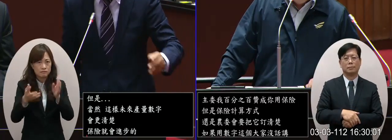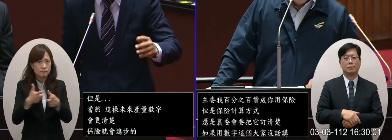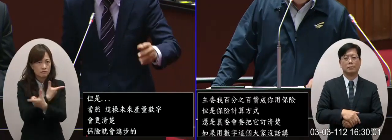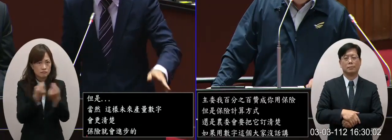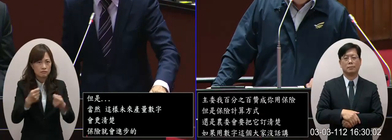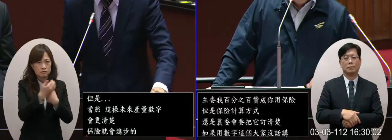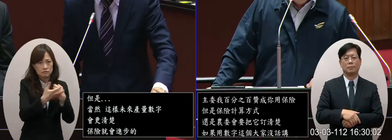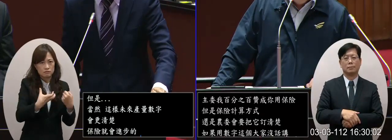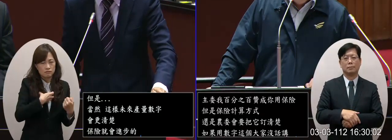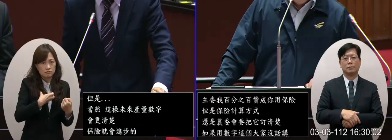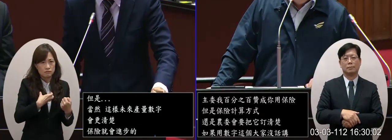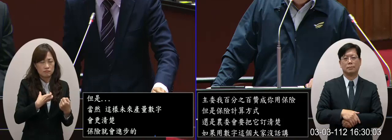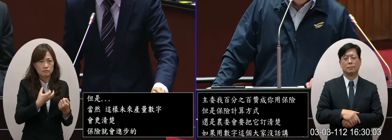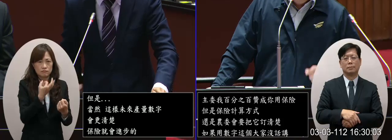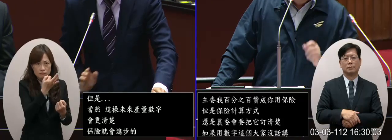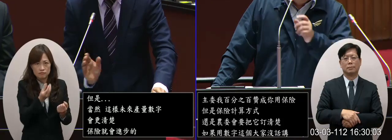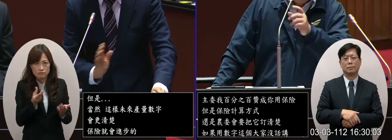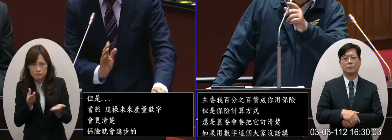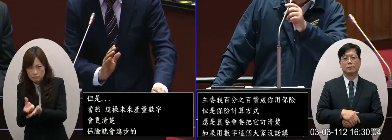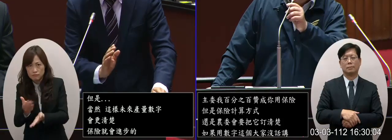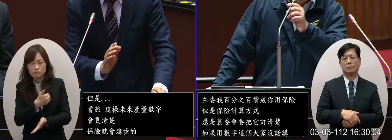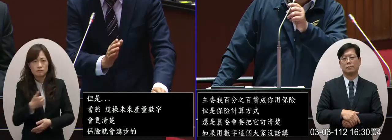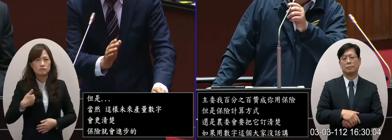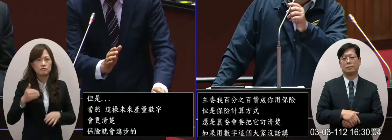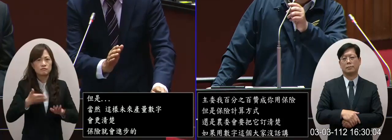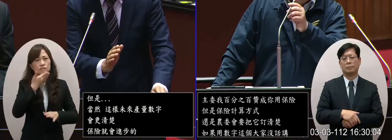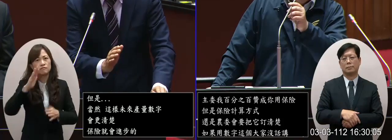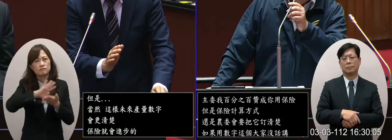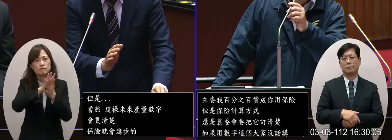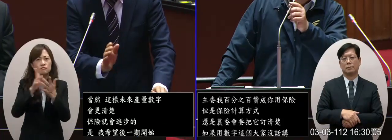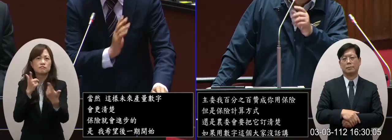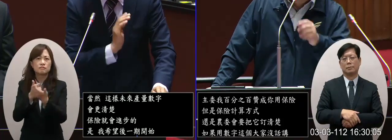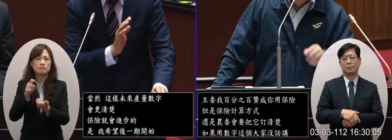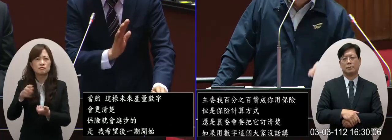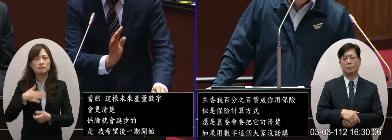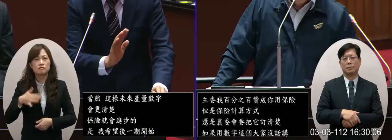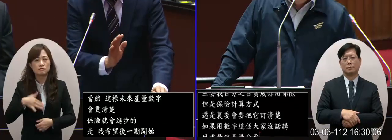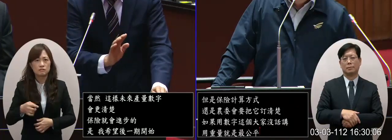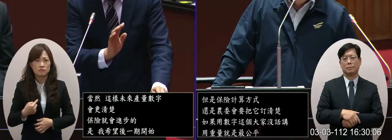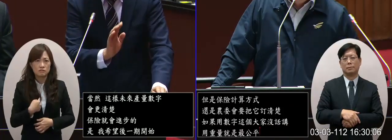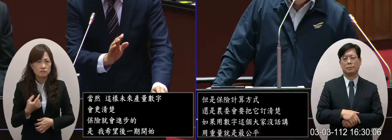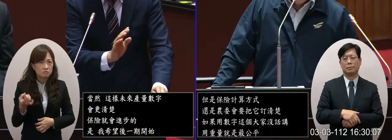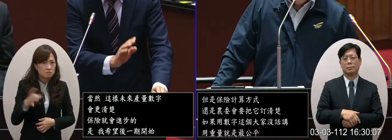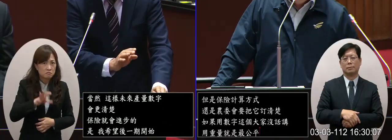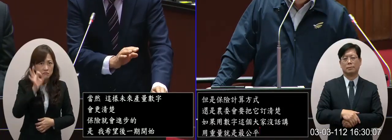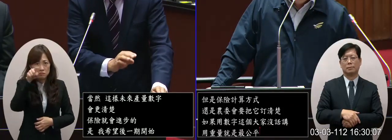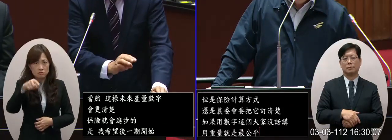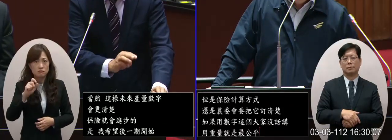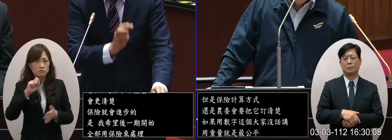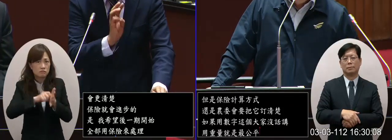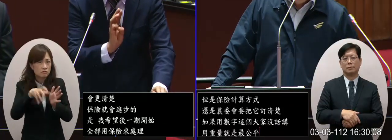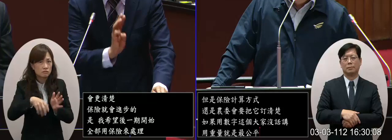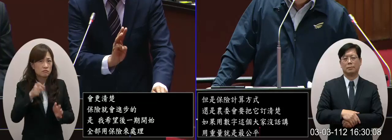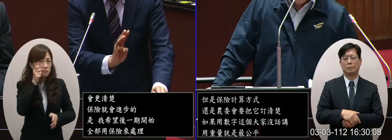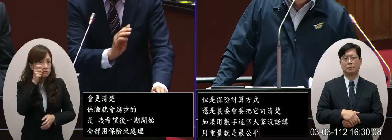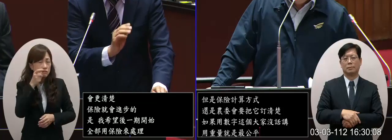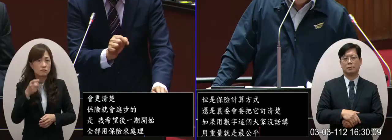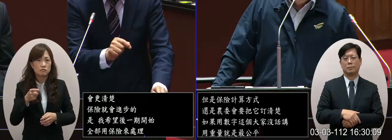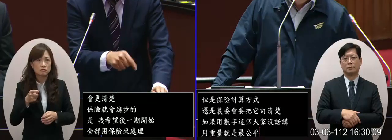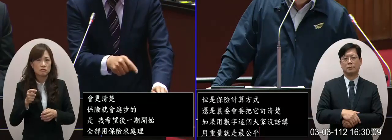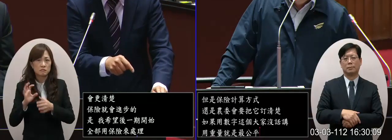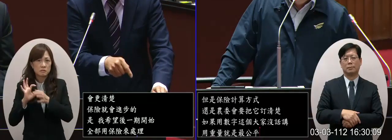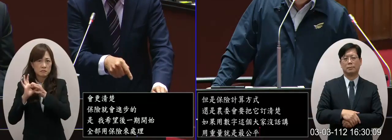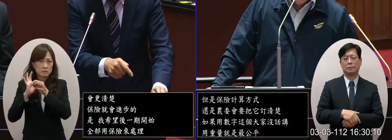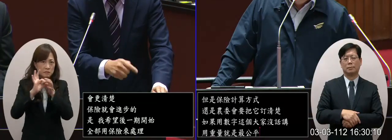保險來處理因為現在會氣候的變化委員你也知道那我不再看過加疑台人連續三